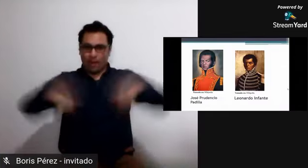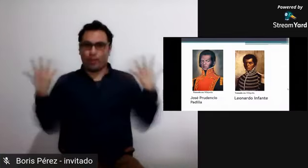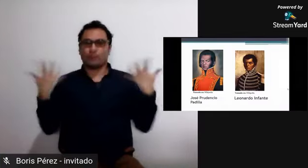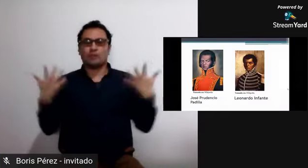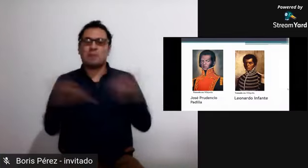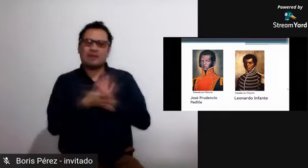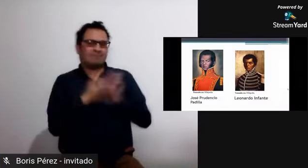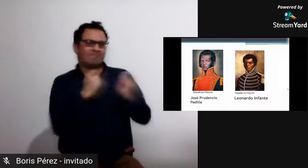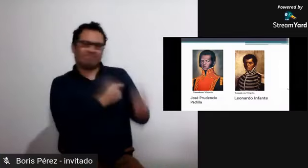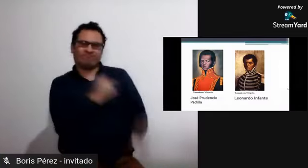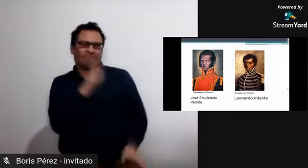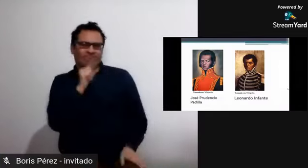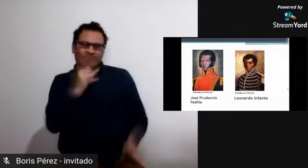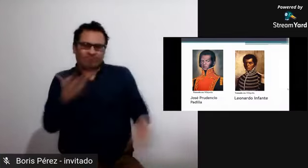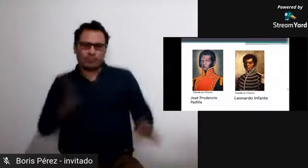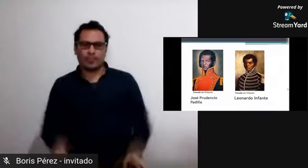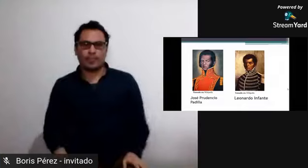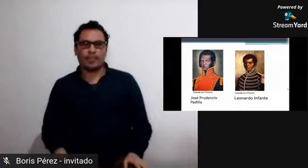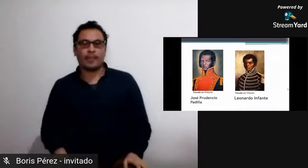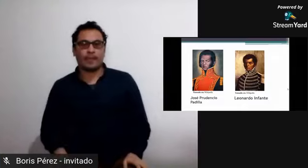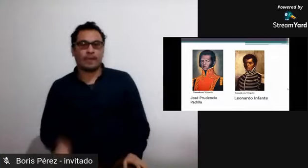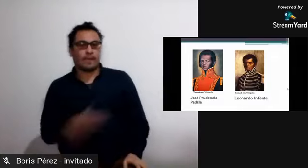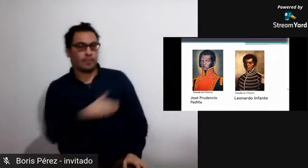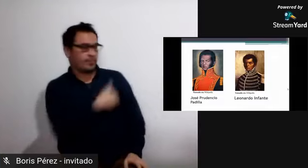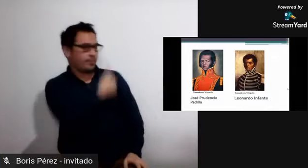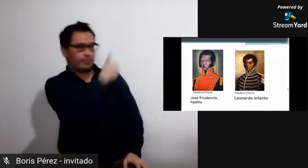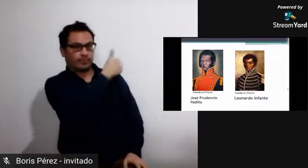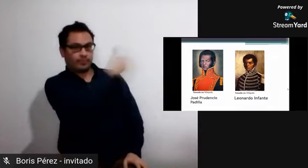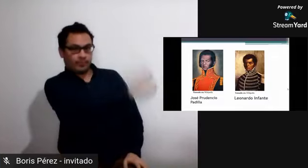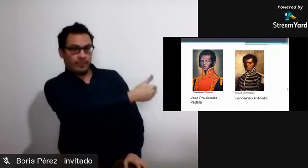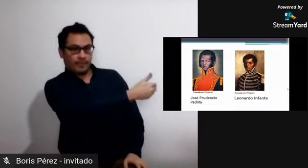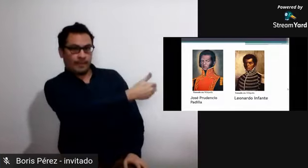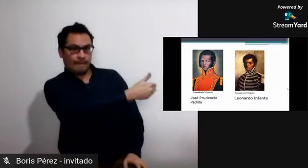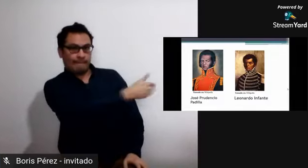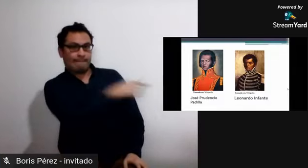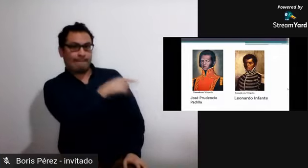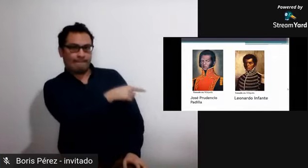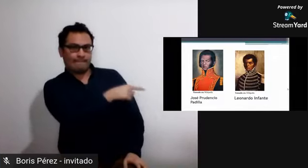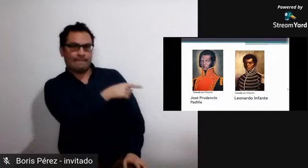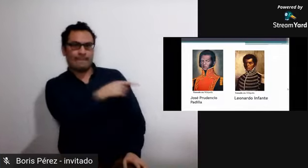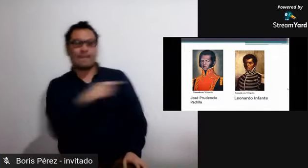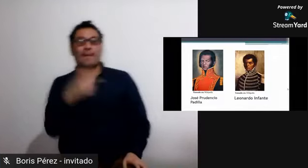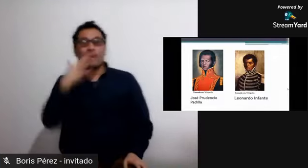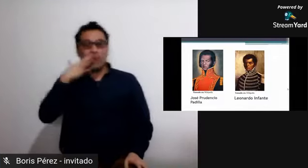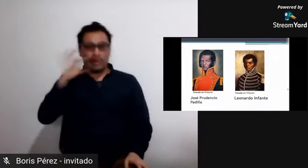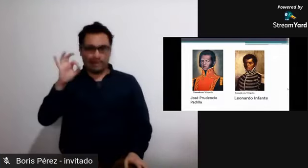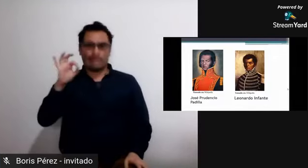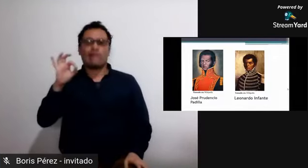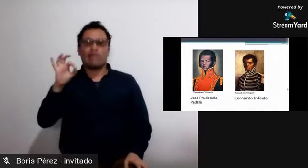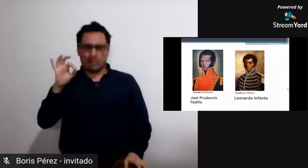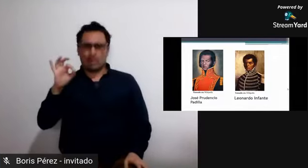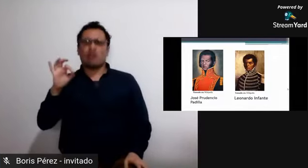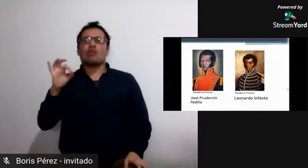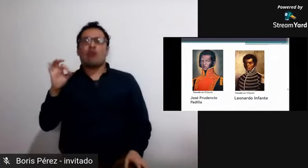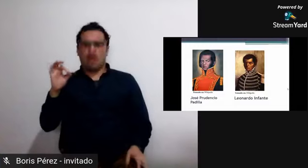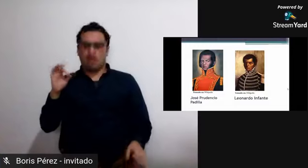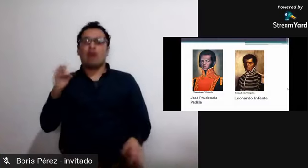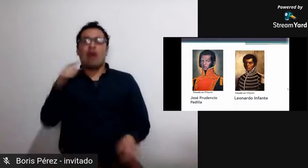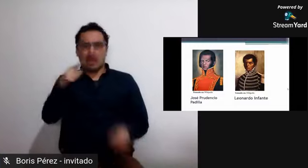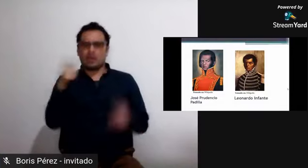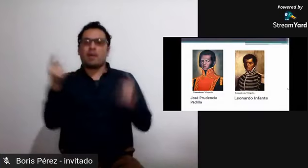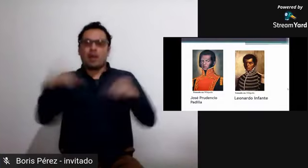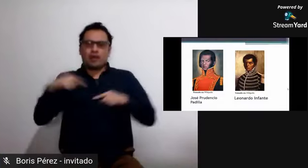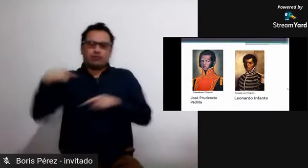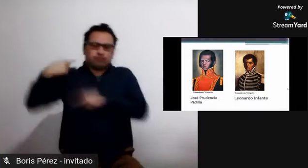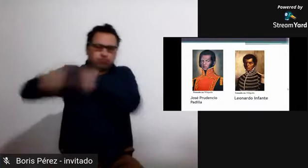Venezuela. Él fue una persona muy reconocida durante ese periodo de la independencia, quien está al lado